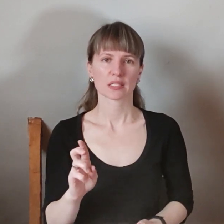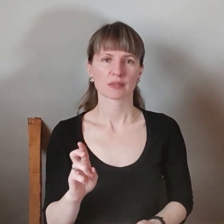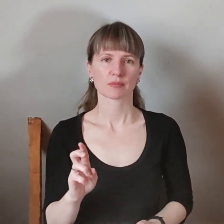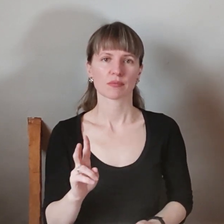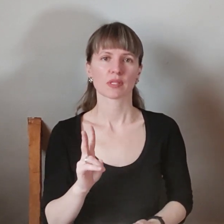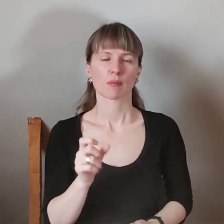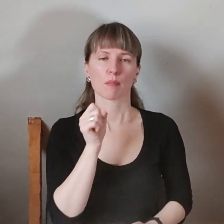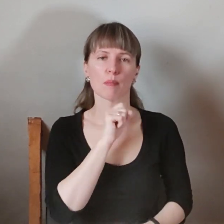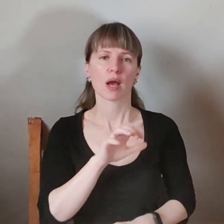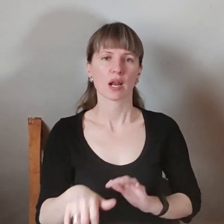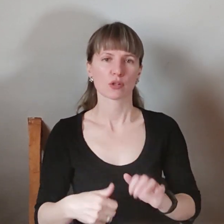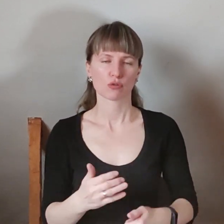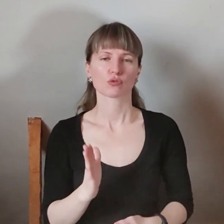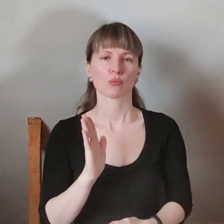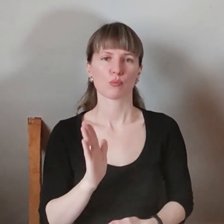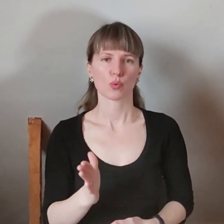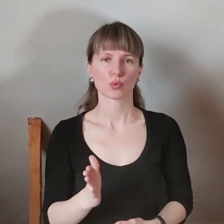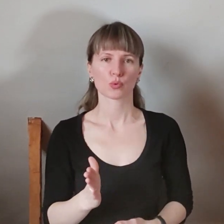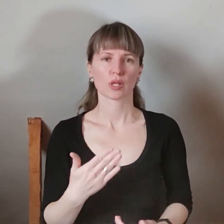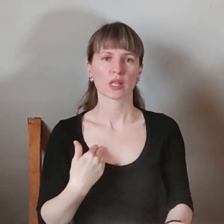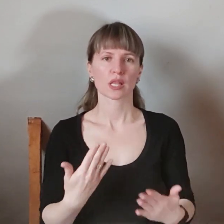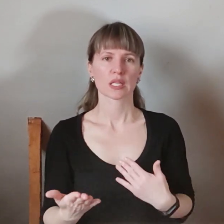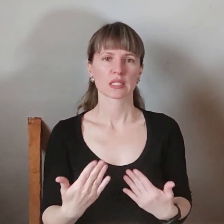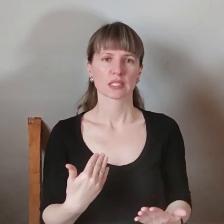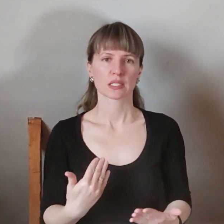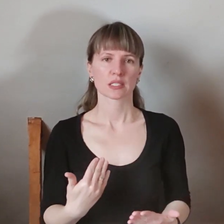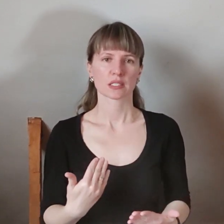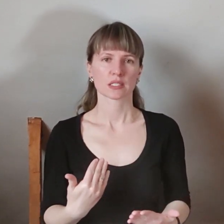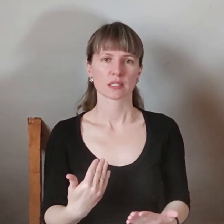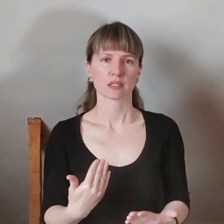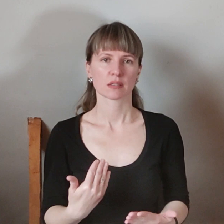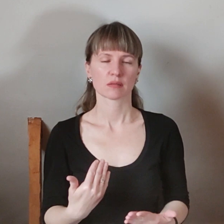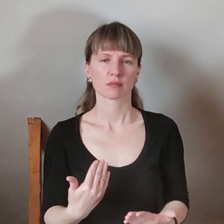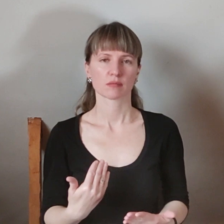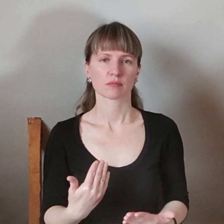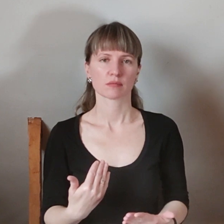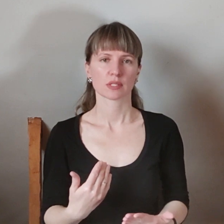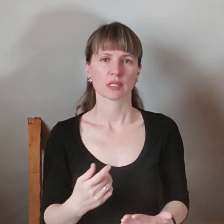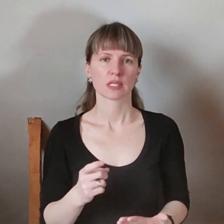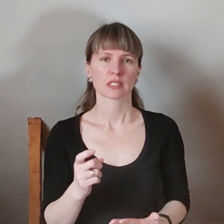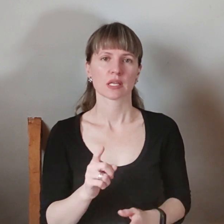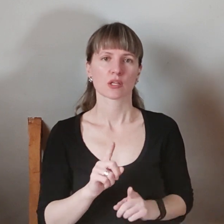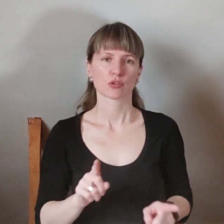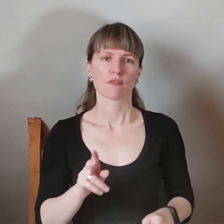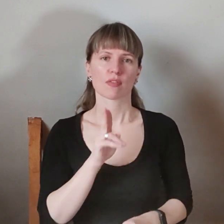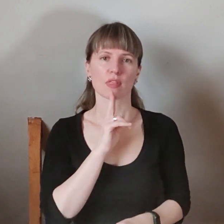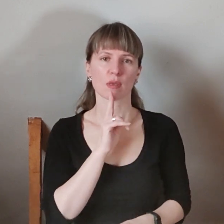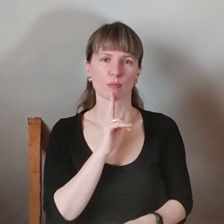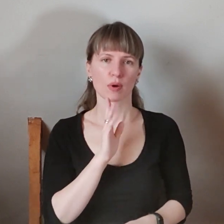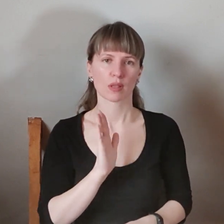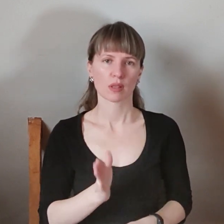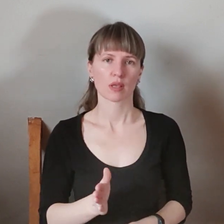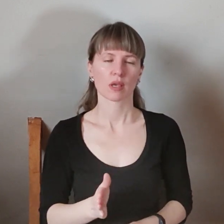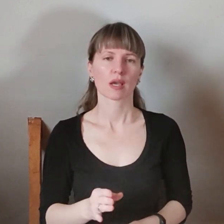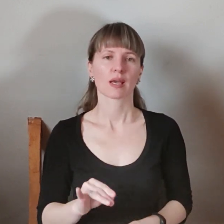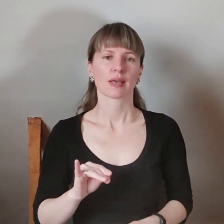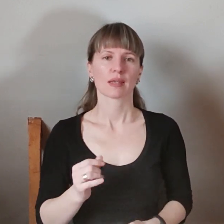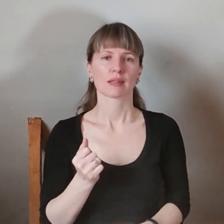мародиорства будуть відноситися з особим вниманием і робити це